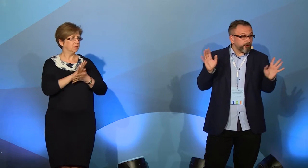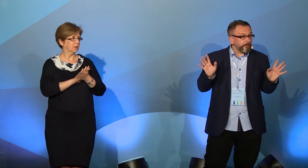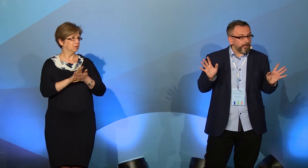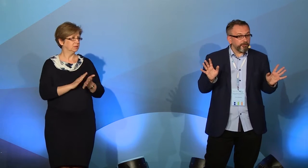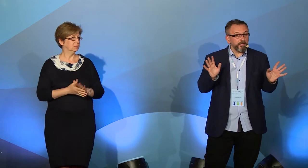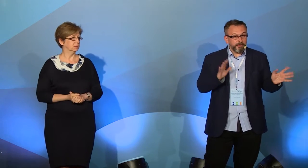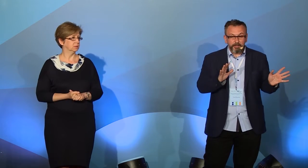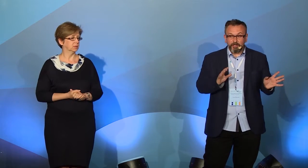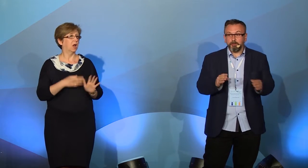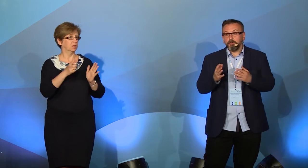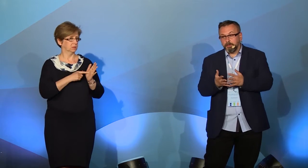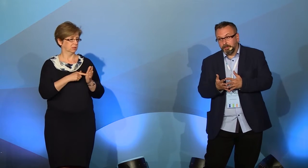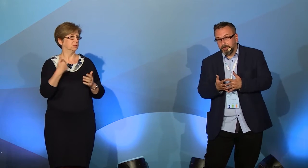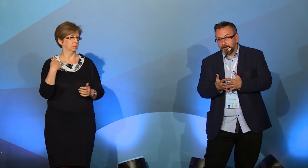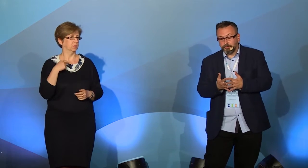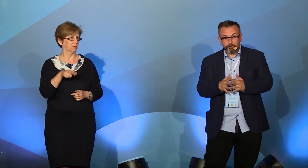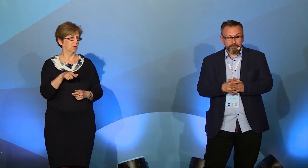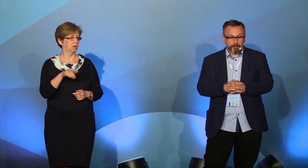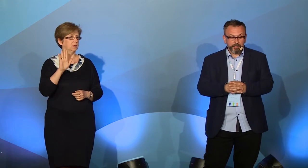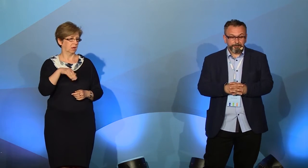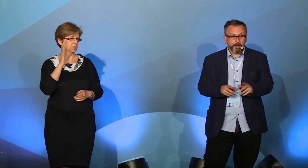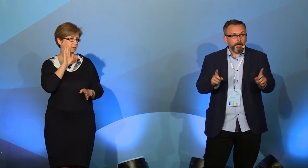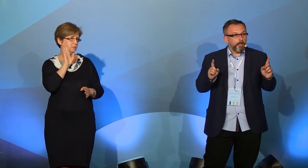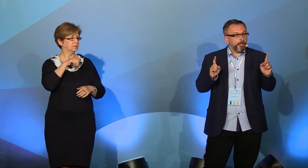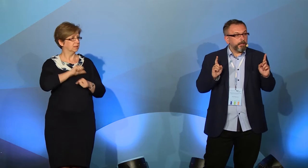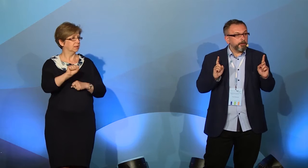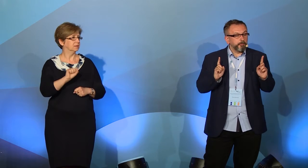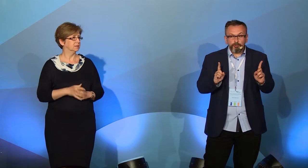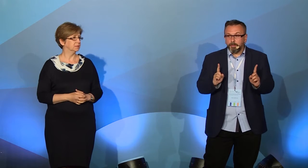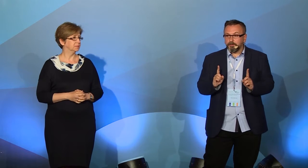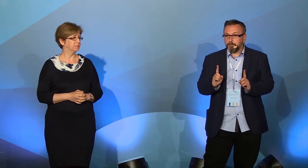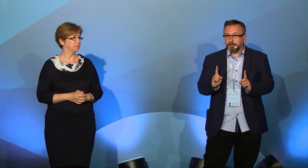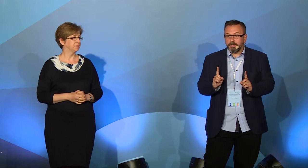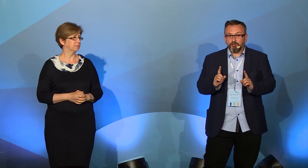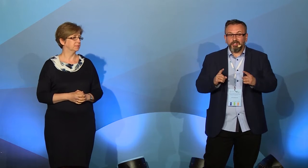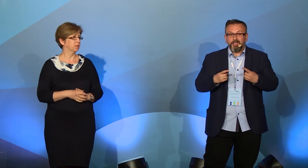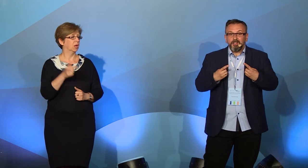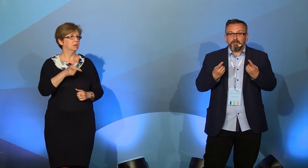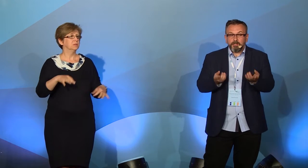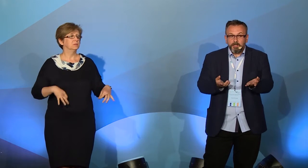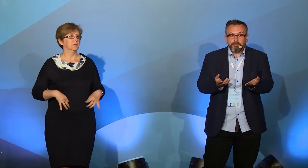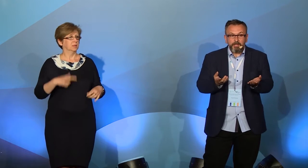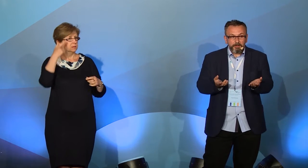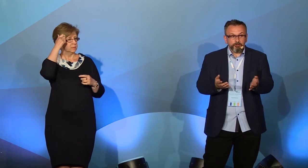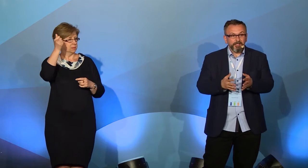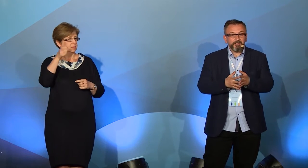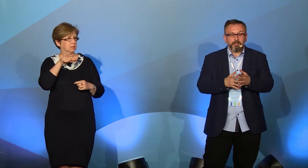często tak się i zdarzało, i nawet wciąż zdarza. Muszą Państwo pamiętać, że ze względu na to, że języka